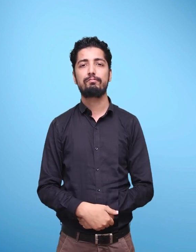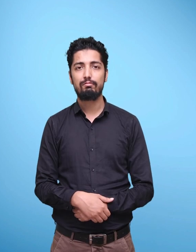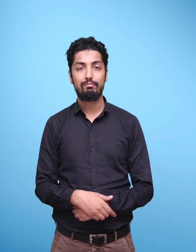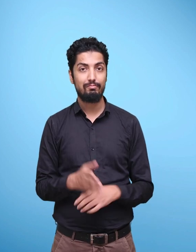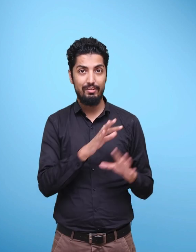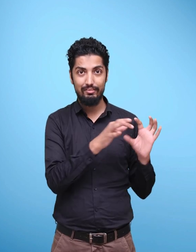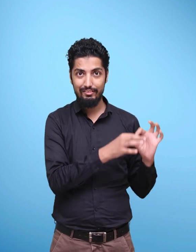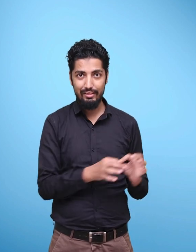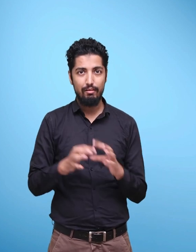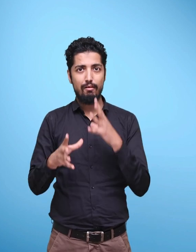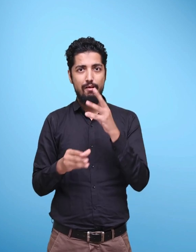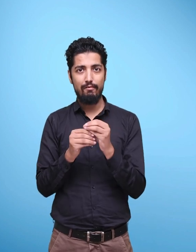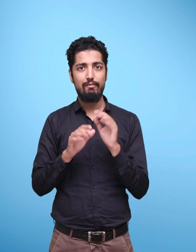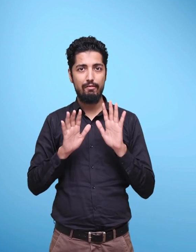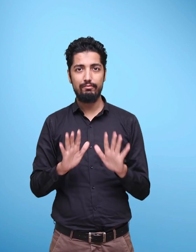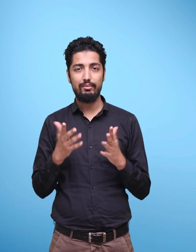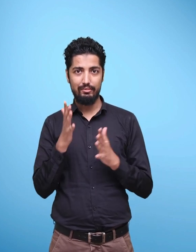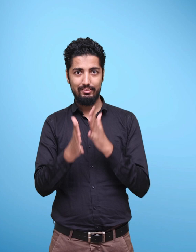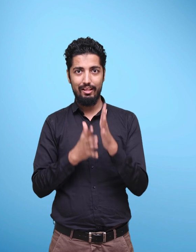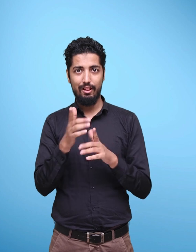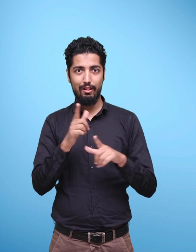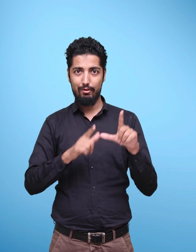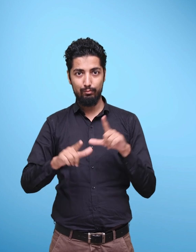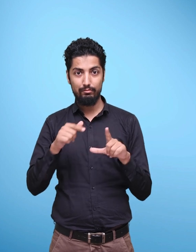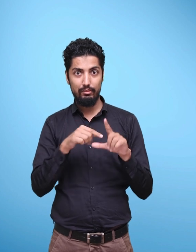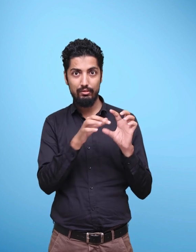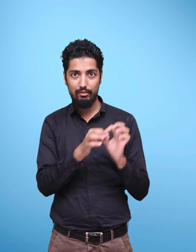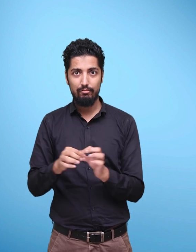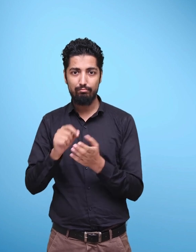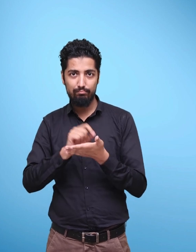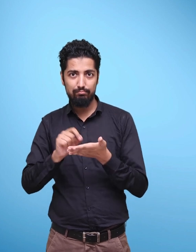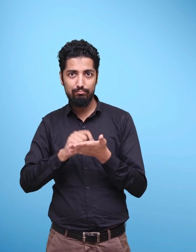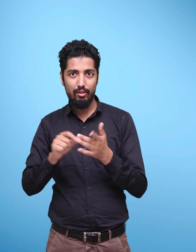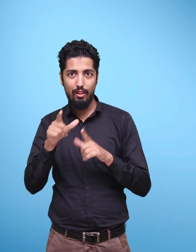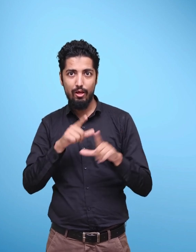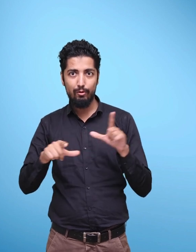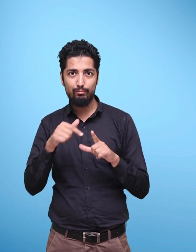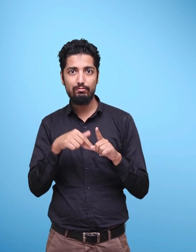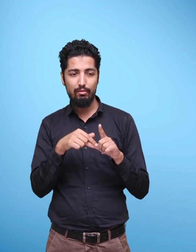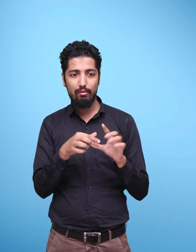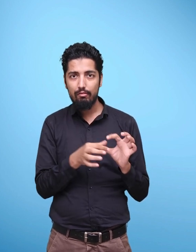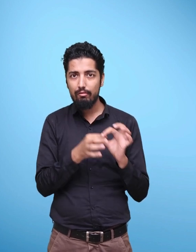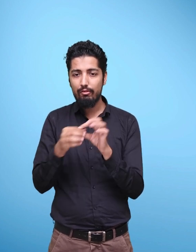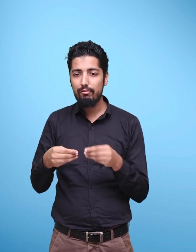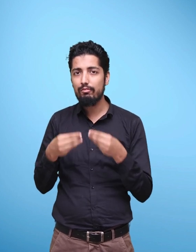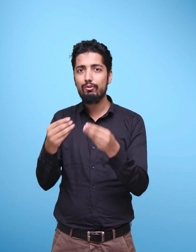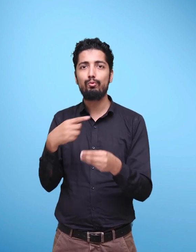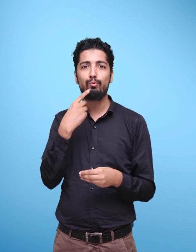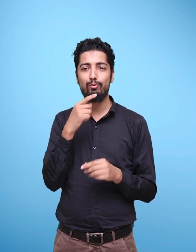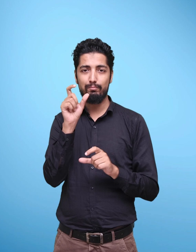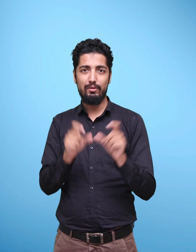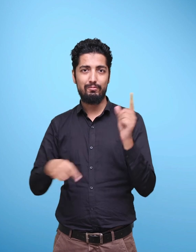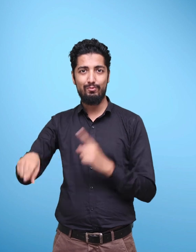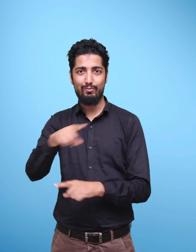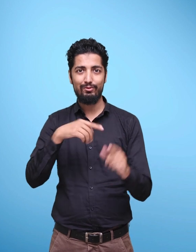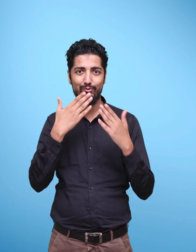In addition to oral language development, written language is also being introduced to the learner in